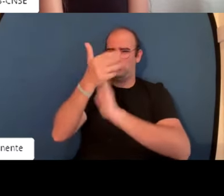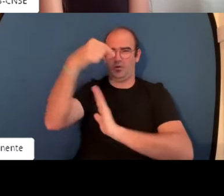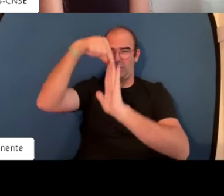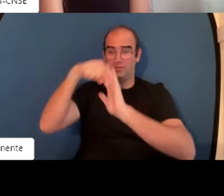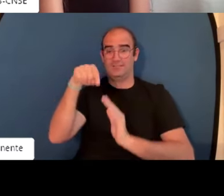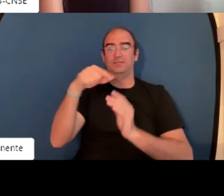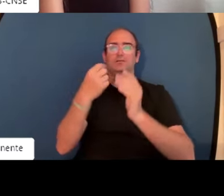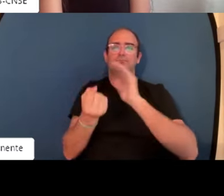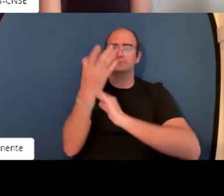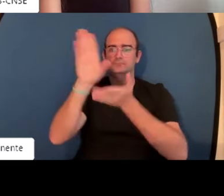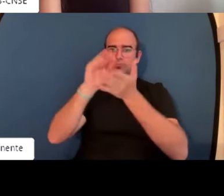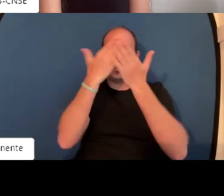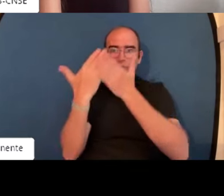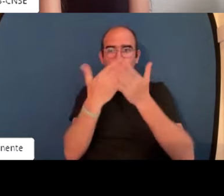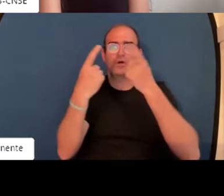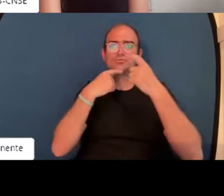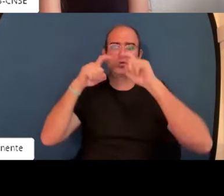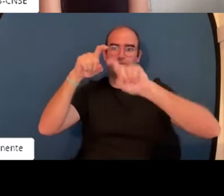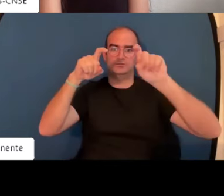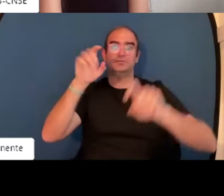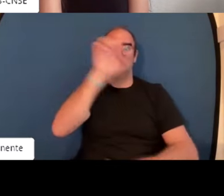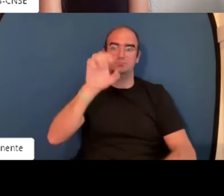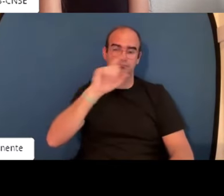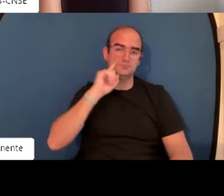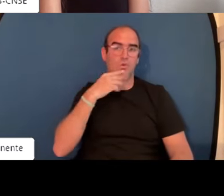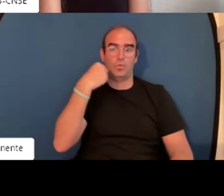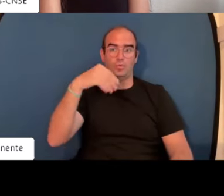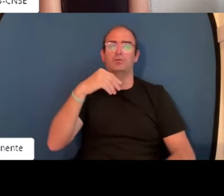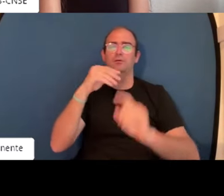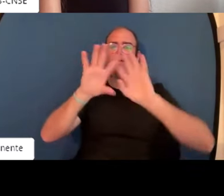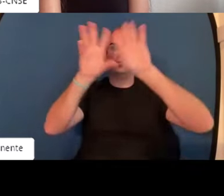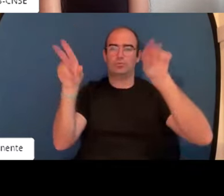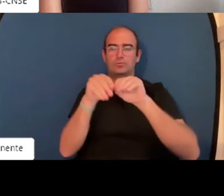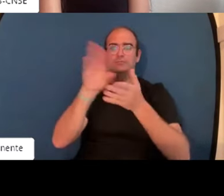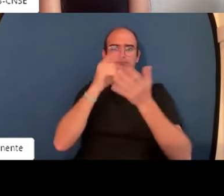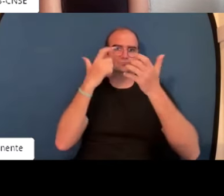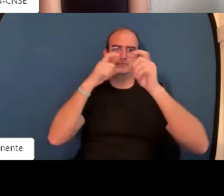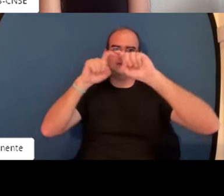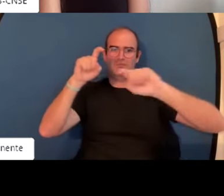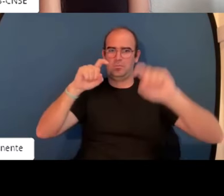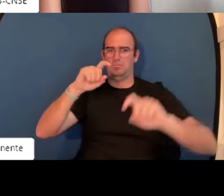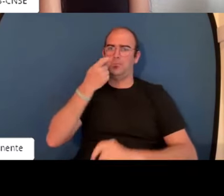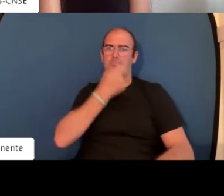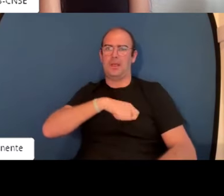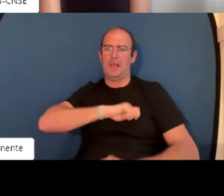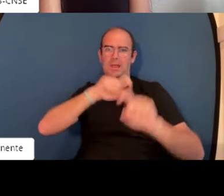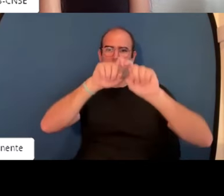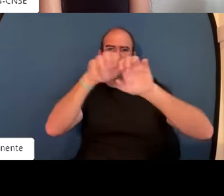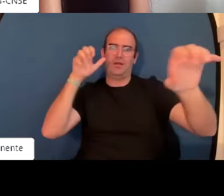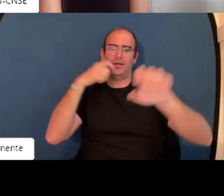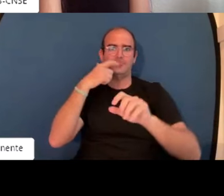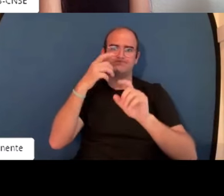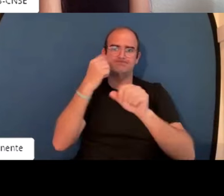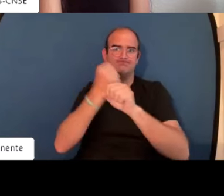Es un proyecto que luego explicaré más en profundidad, en el cual se ha hecho un estudio y se han recogido estadísticas acerca de cómo está la situación en la juventud